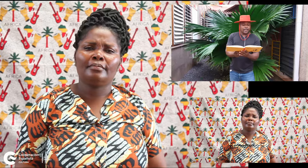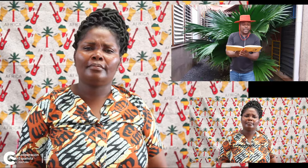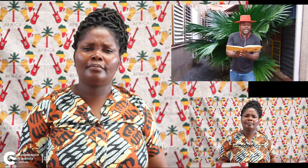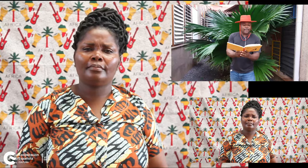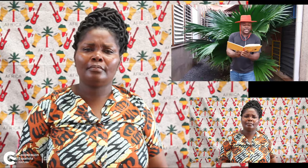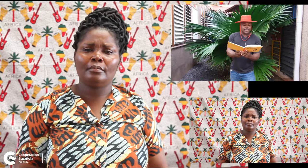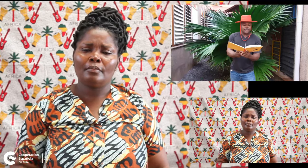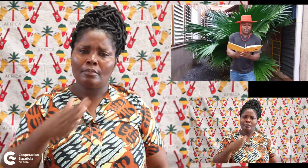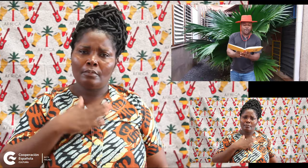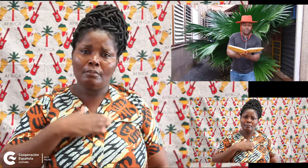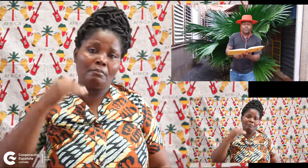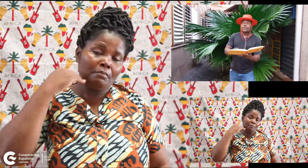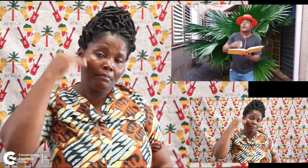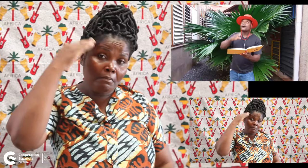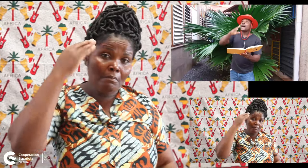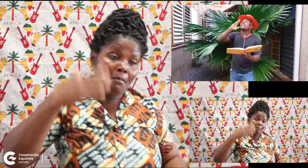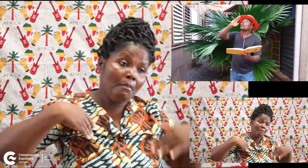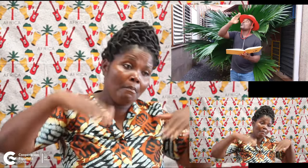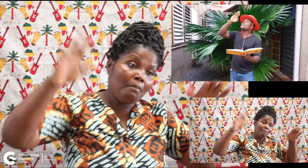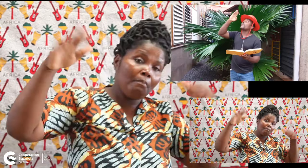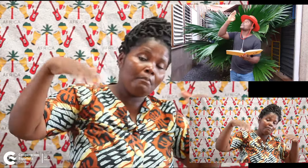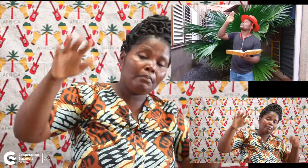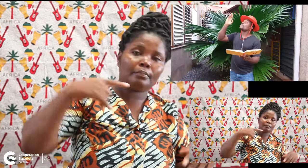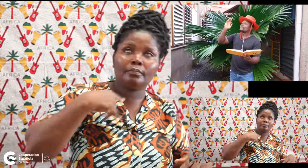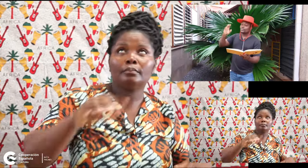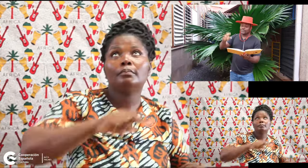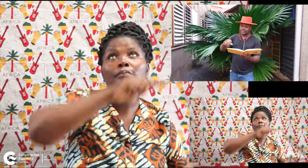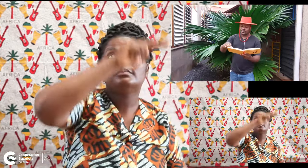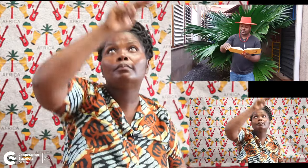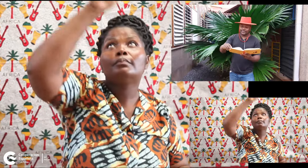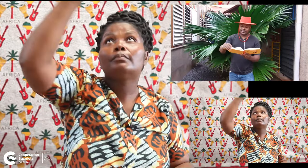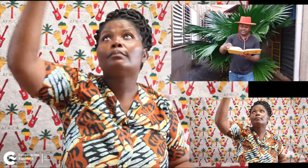Mi cabeza voló hasta el universo.